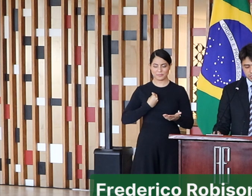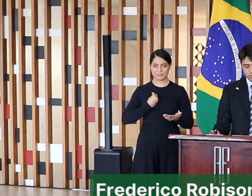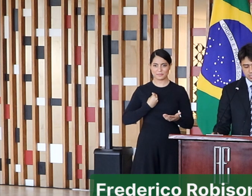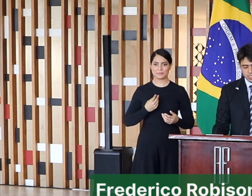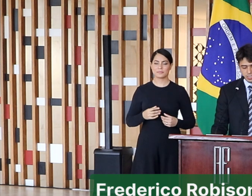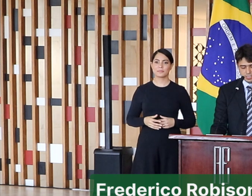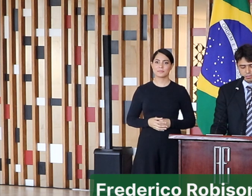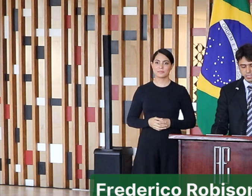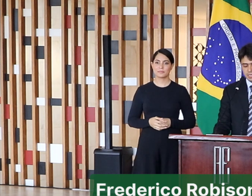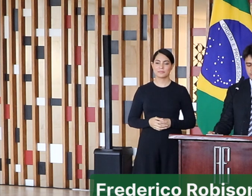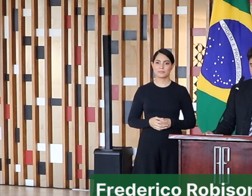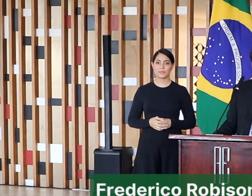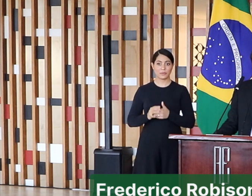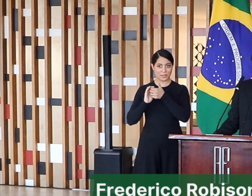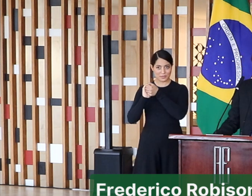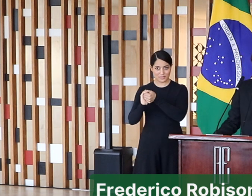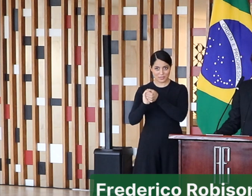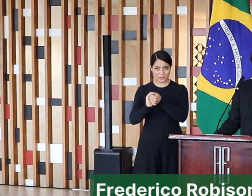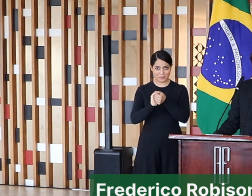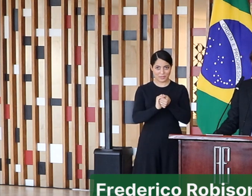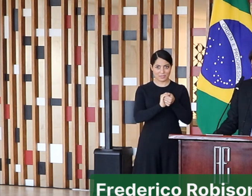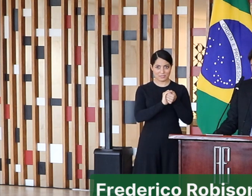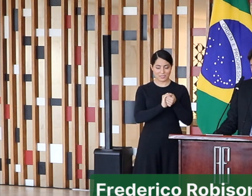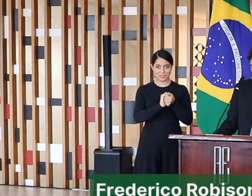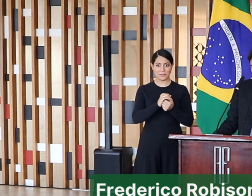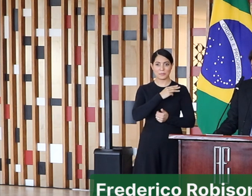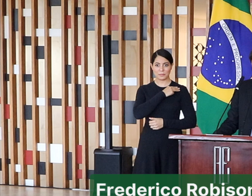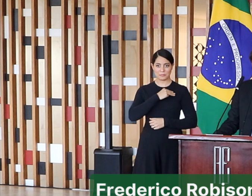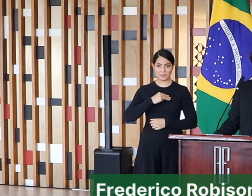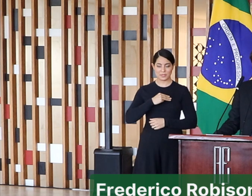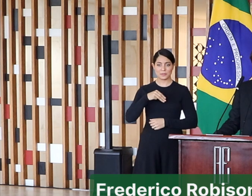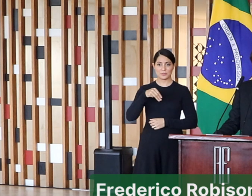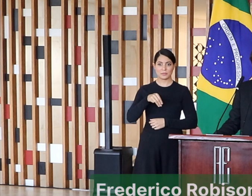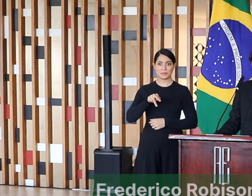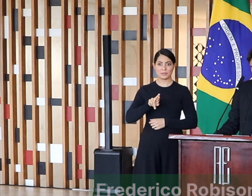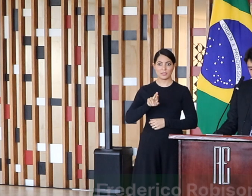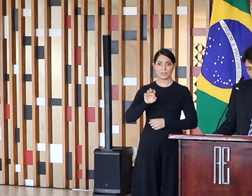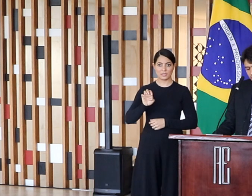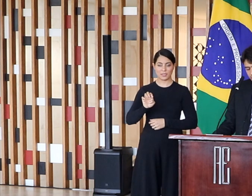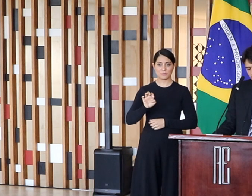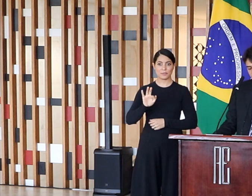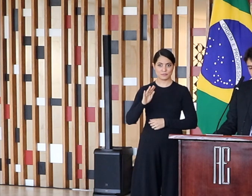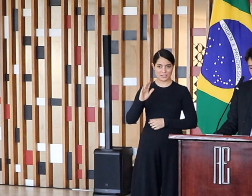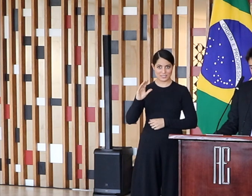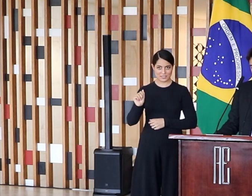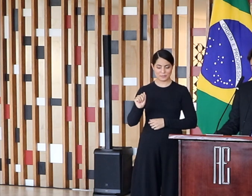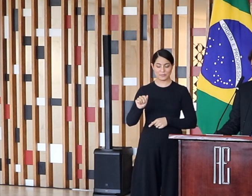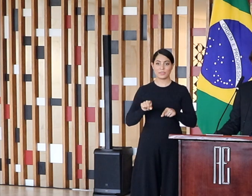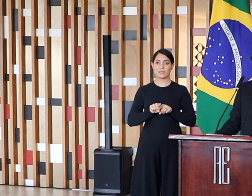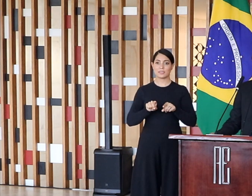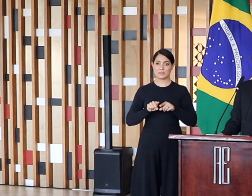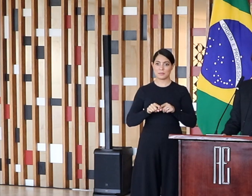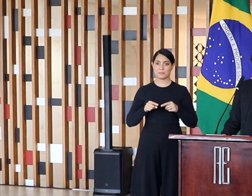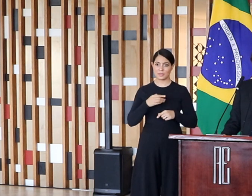Inicialmente, gostaria de saudar o ministro de Relações Exteriores, Carlos Alberto França, ministro de Minas e